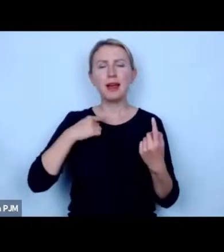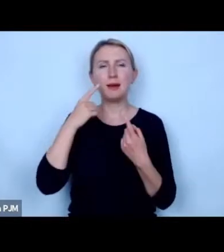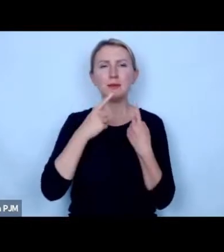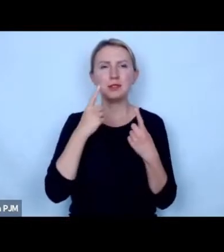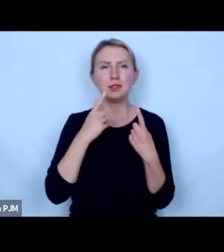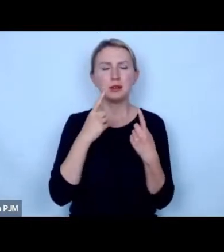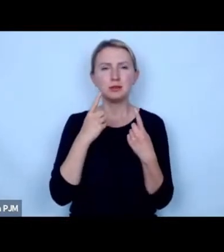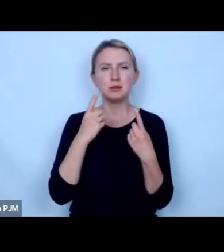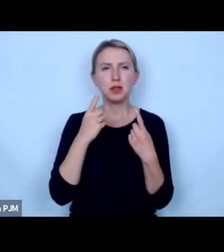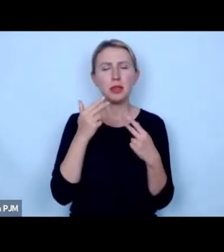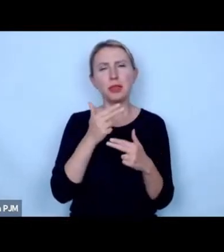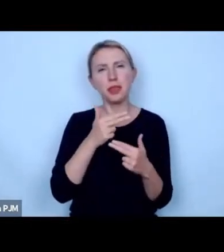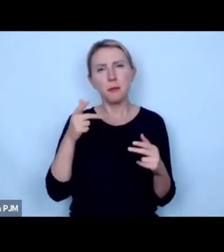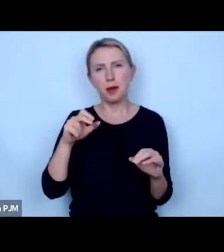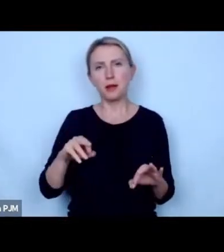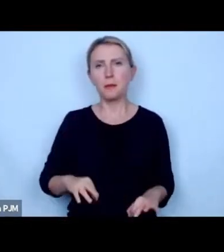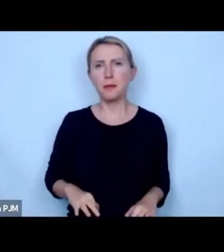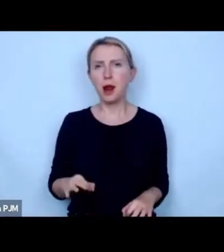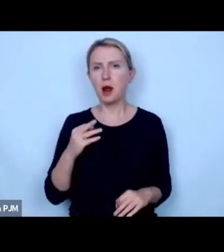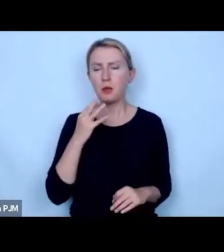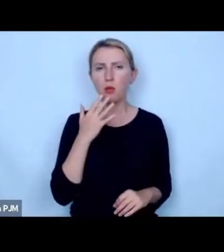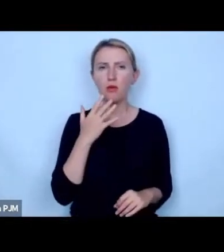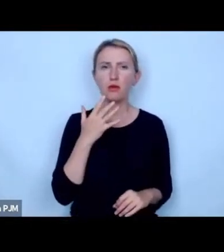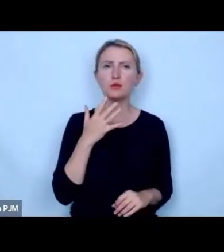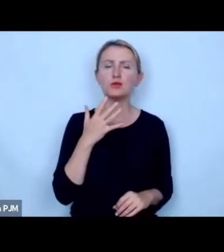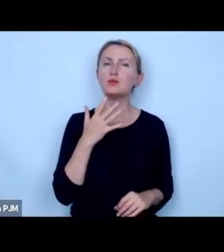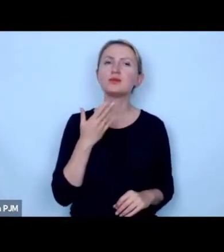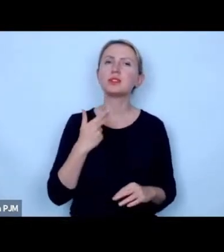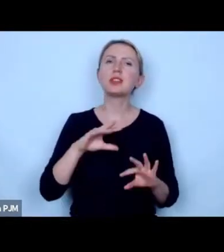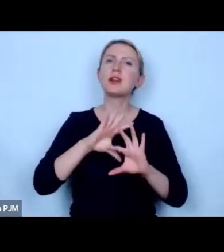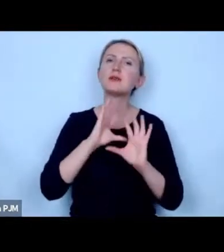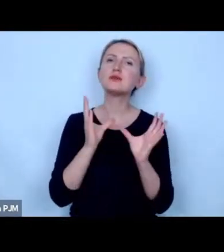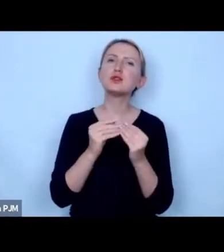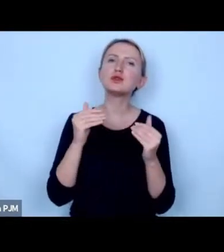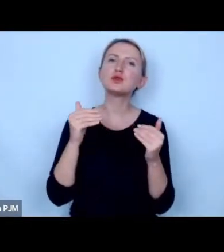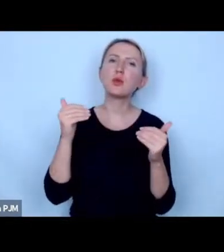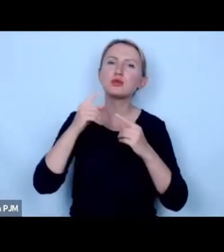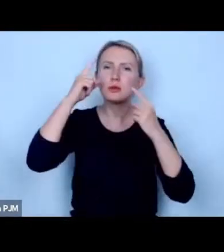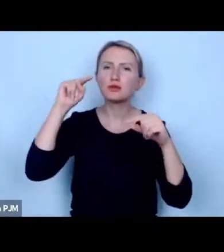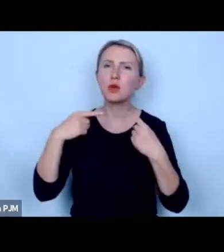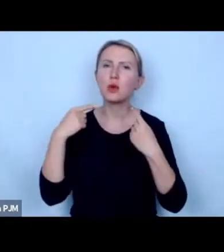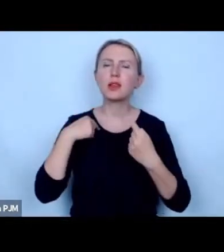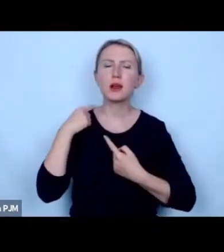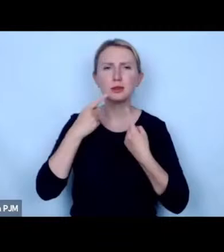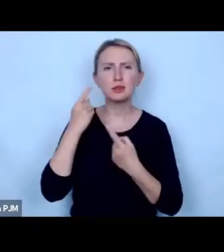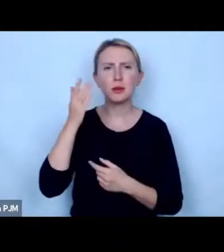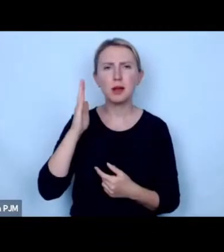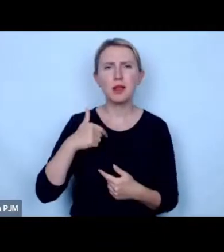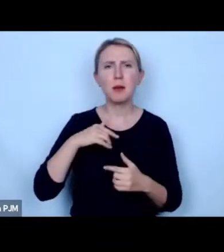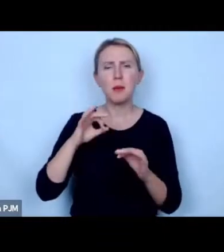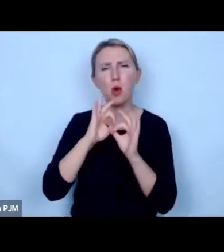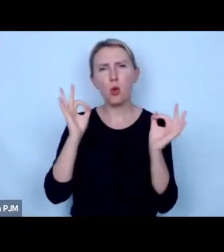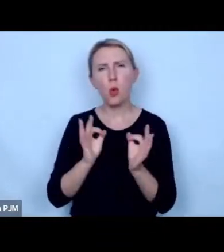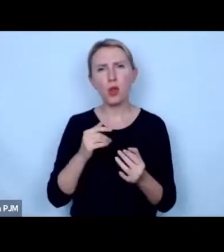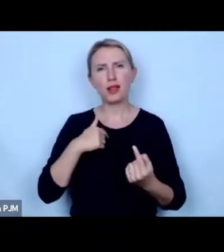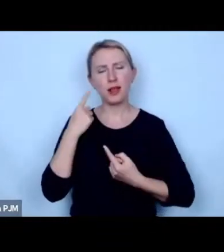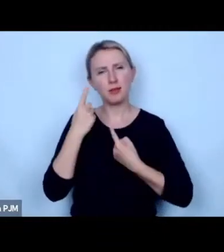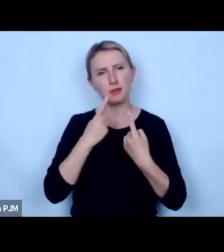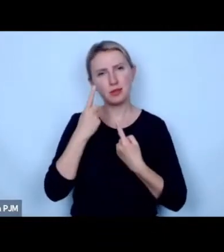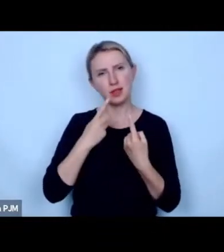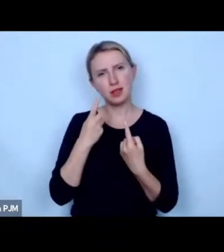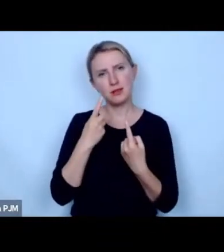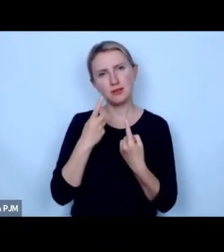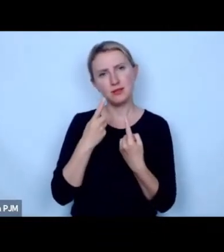ten wątek o którym pan mówił że nie wskiza się przemyszy że tak będzie i mi się ja mam w ogóle taką refleksję jako